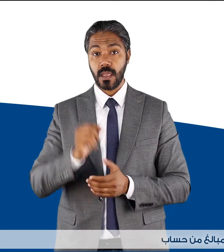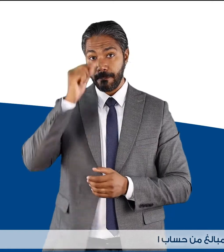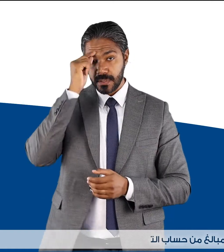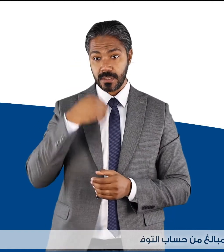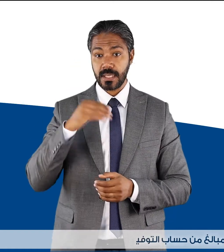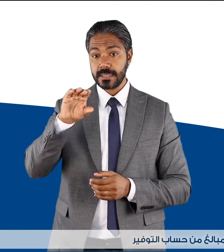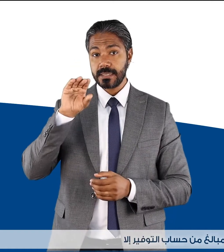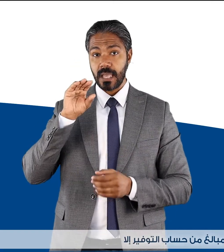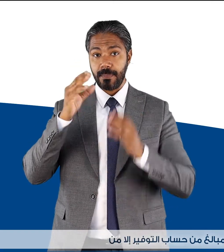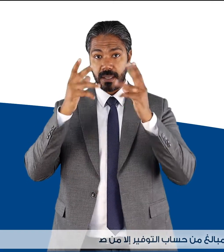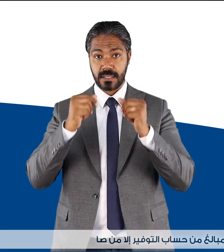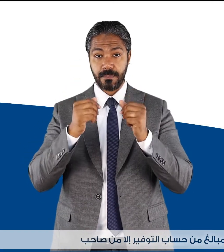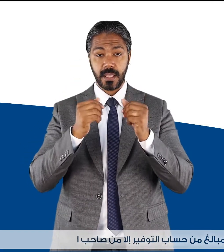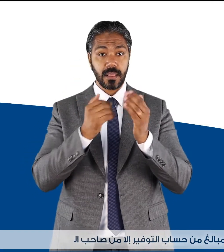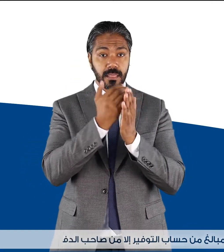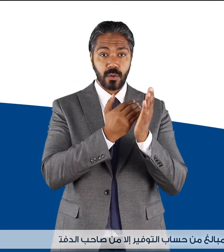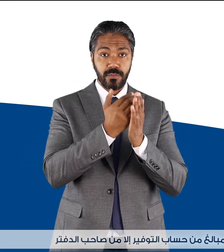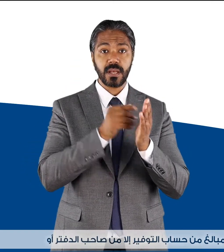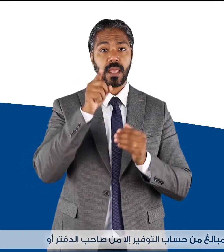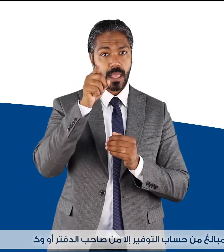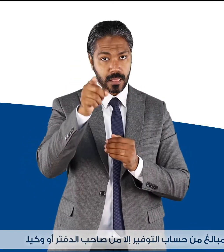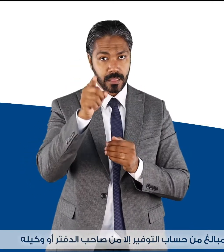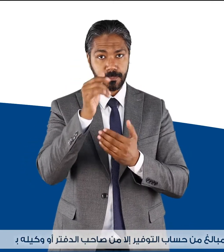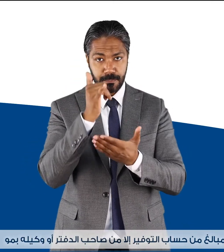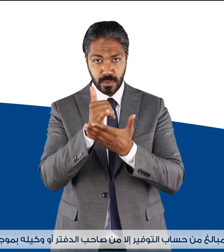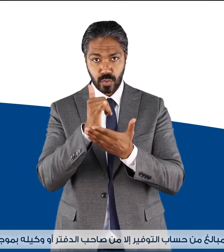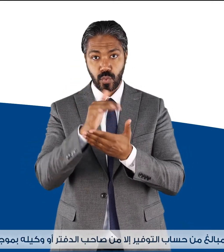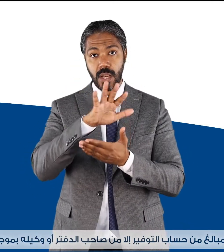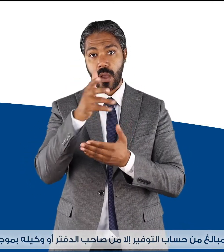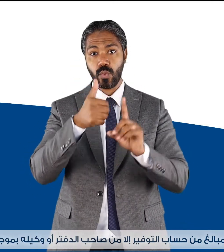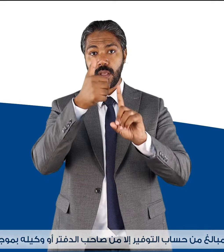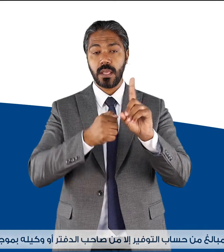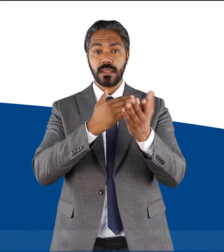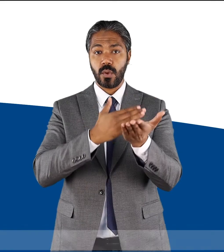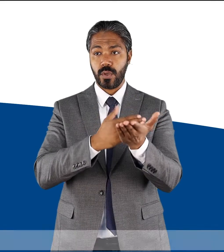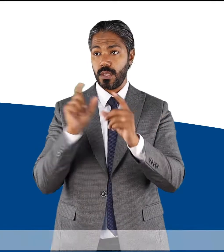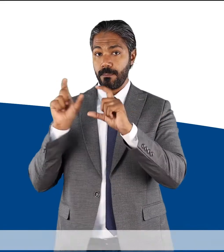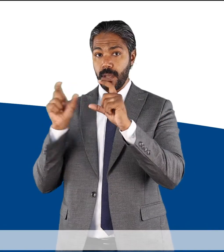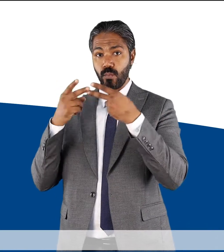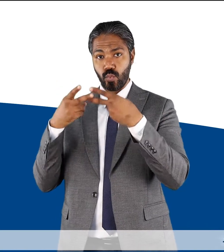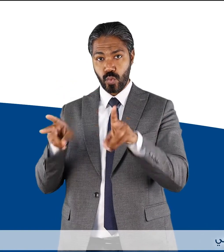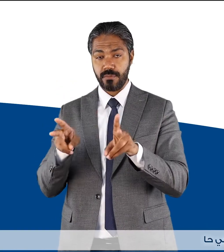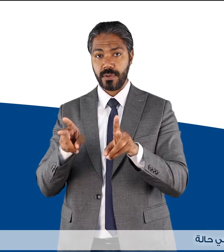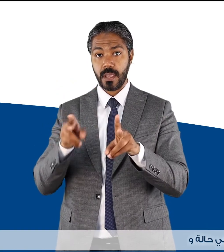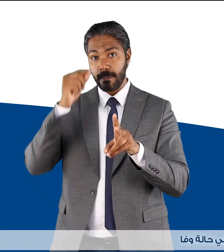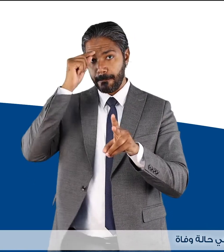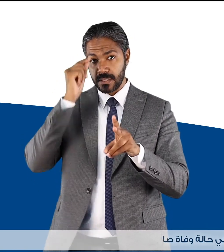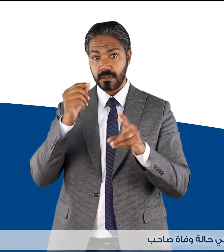حساب التوفير إلا من صاحب الدفتر أو وكيله بموجب توكيل يقبله البنك وفي حالة وفاة